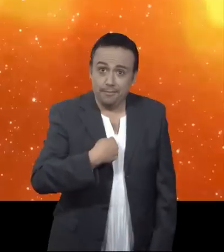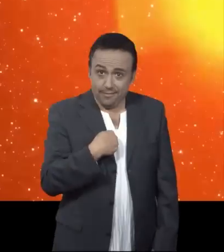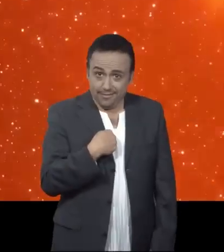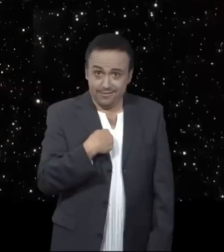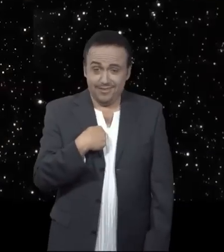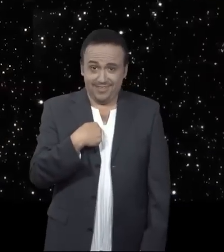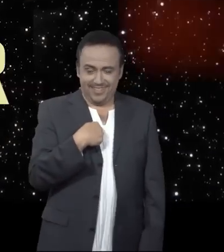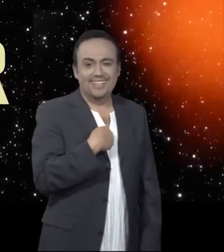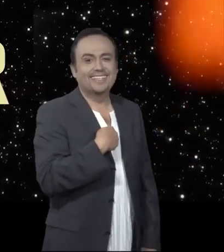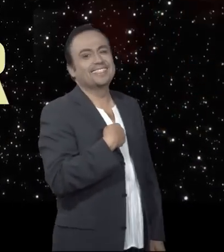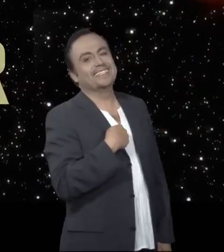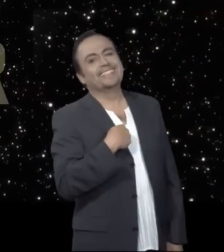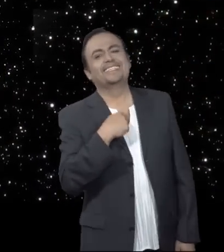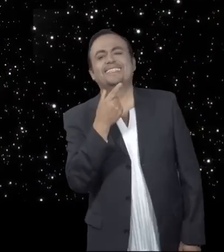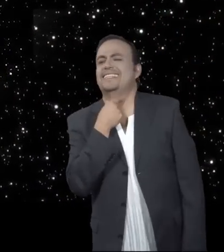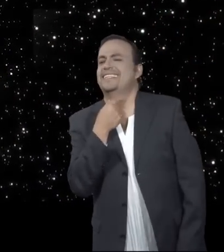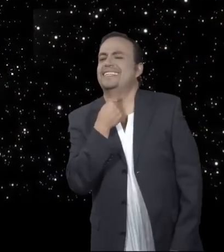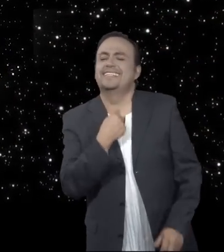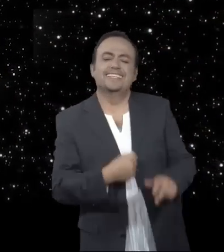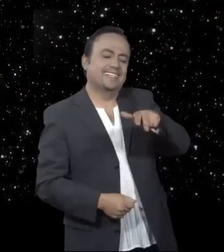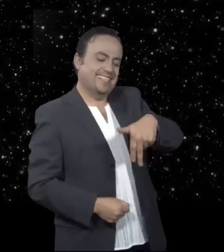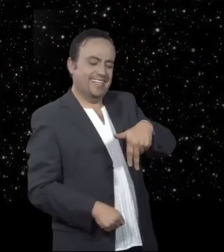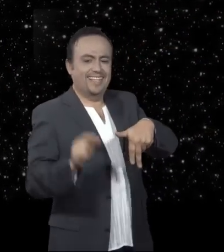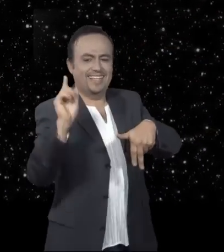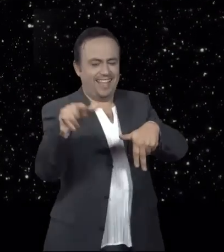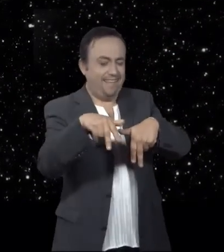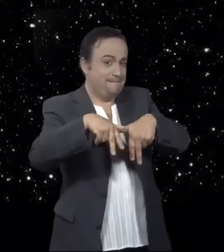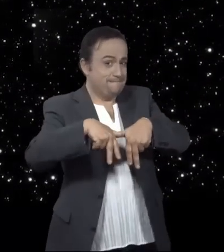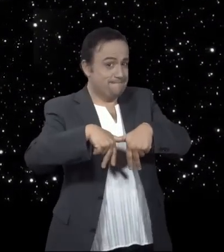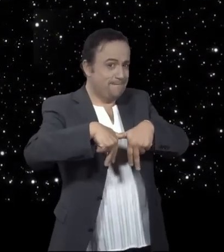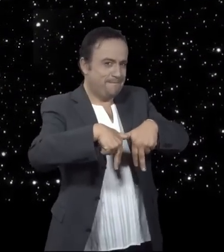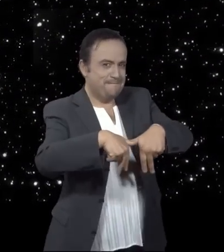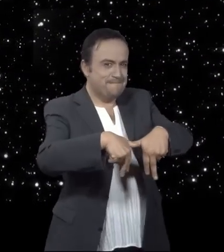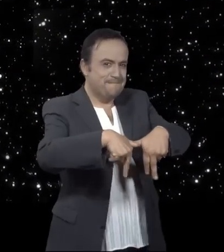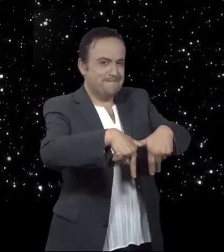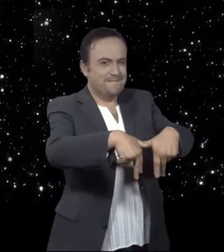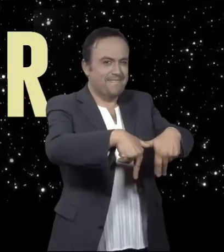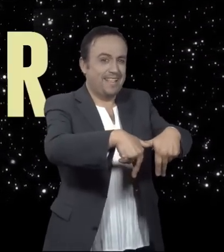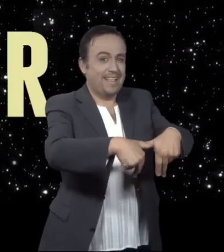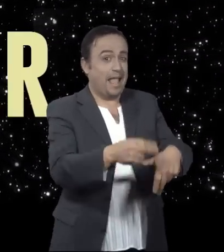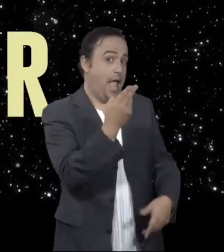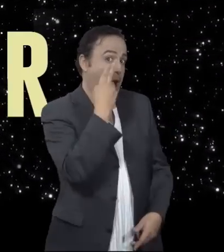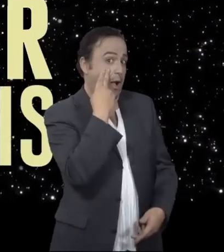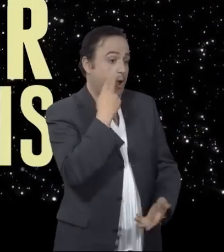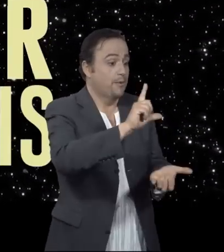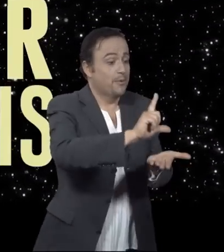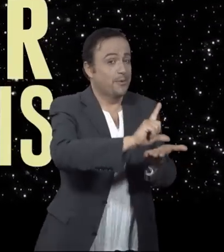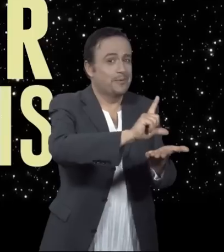Quiero escapar contigo de la mano y llevarte a conocer París